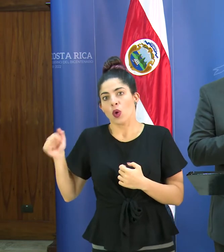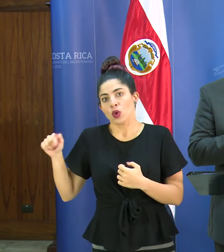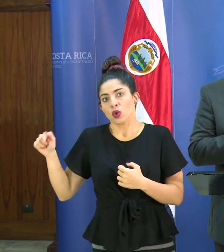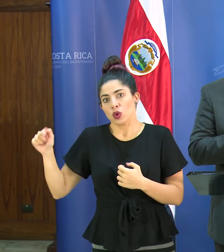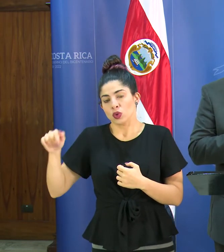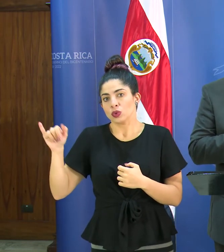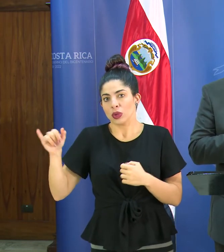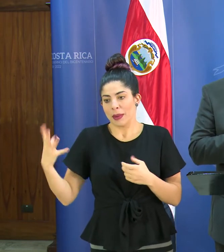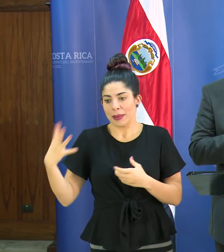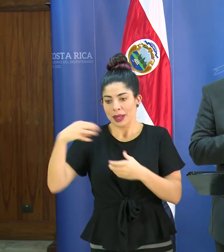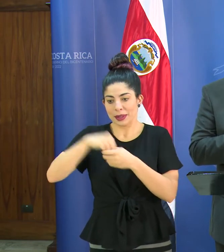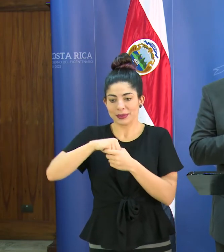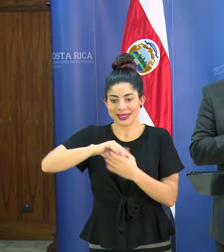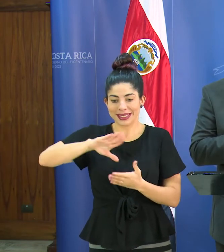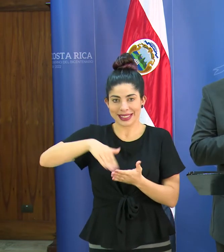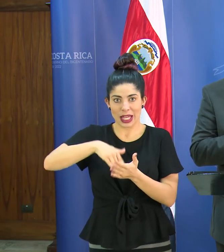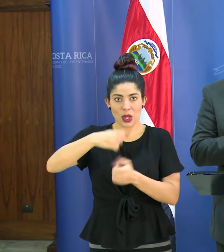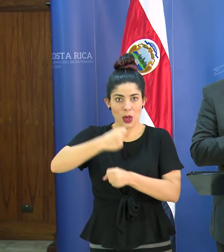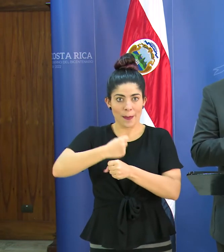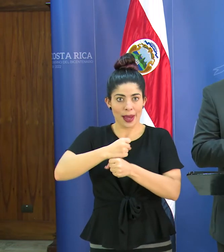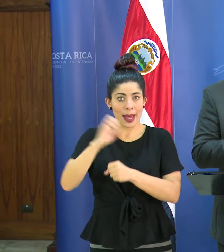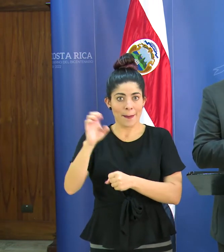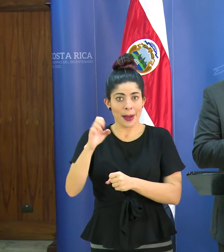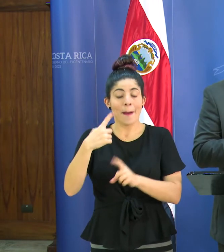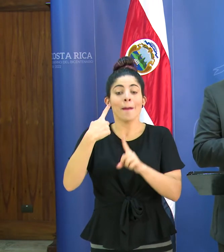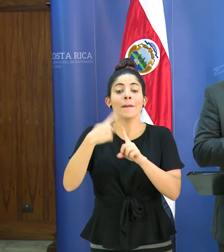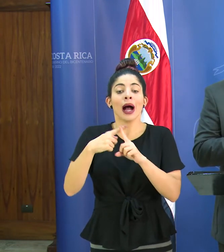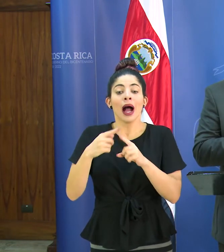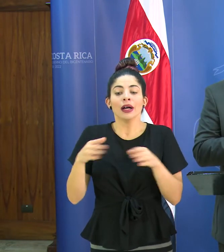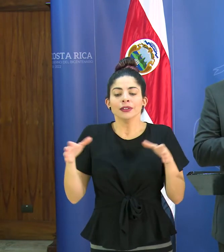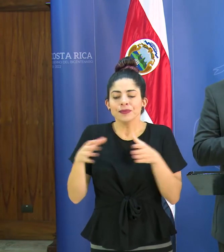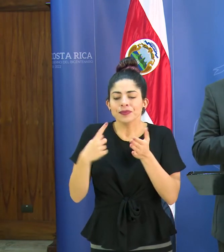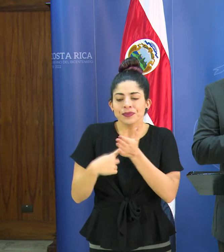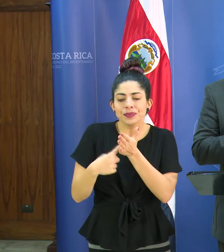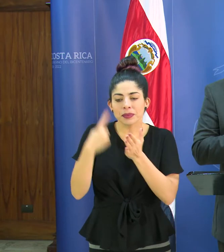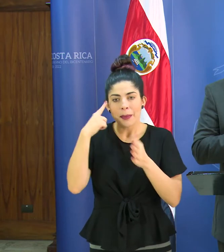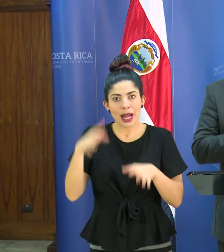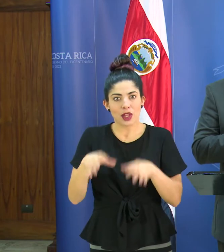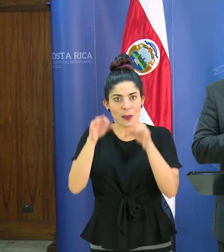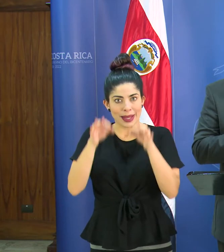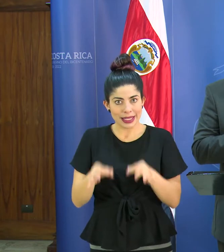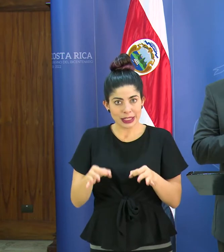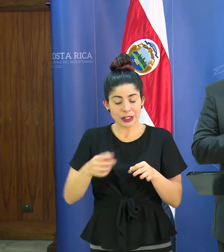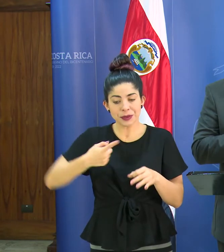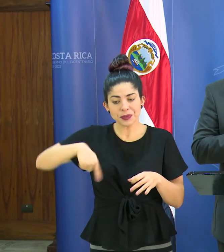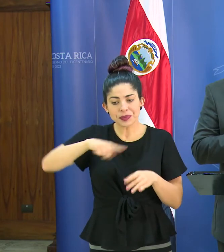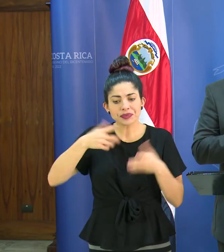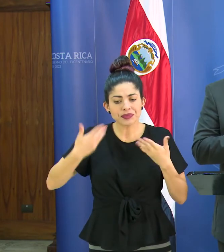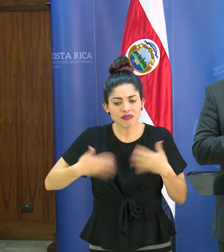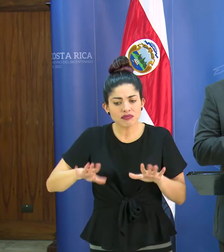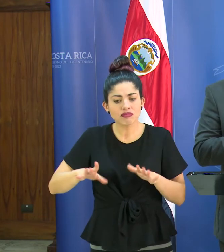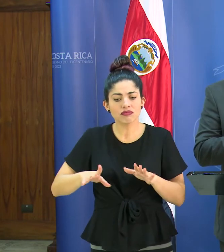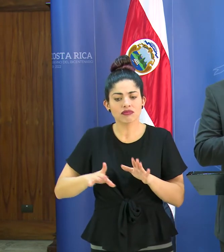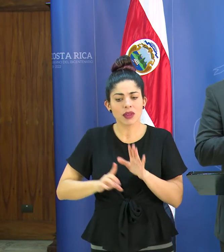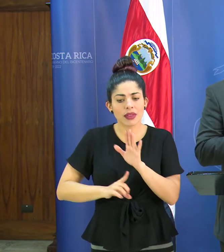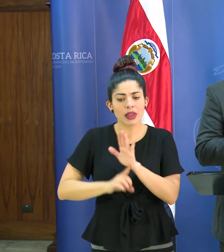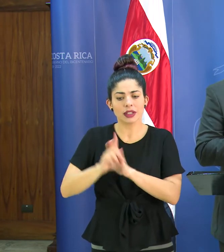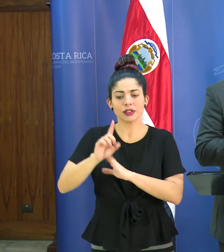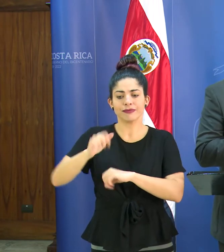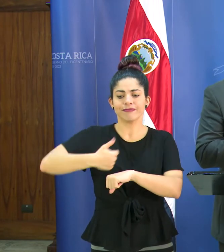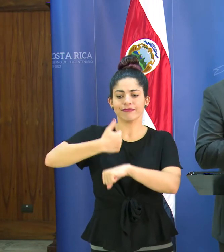debidamente integrados al centro de operaciones de emergencia y al nivel de toma de decisiones y hemos desarrollado también una